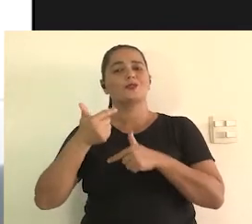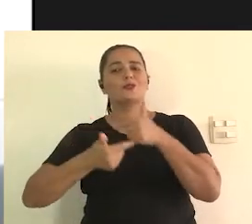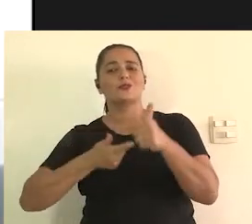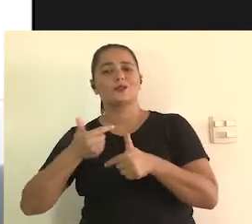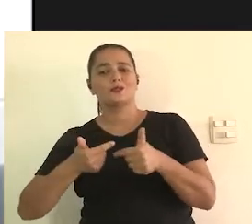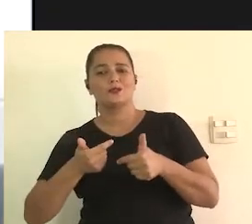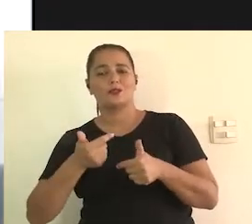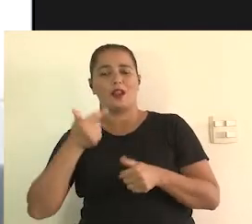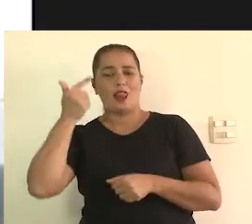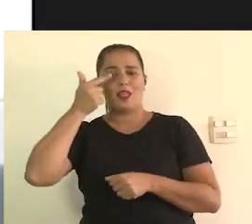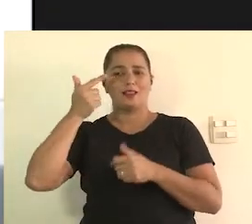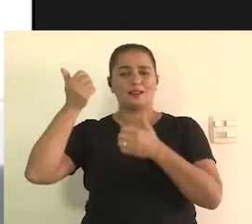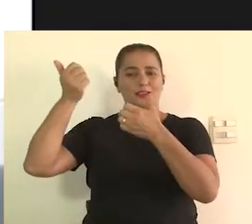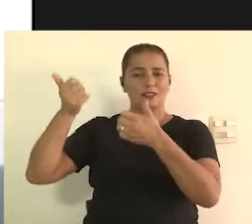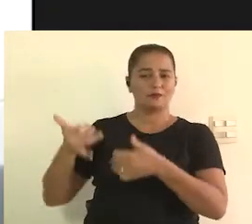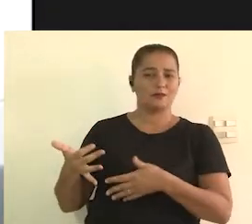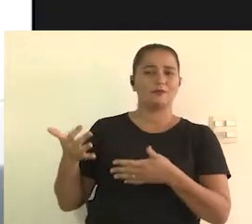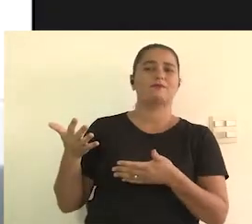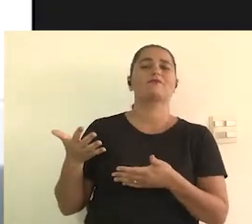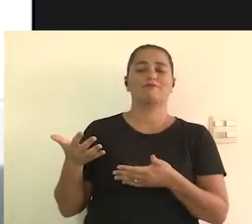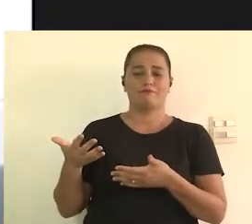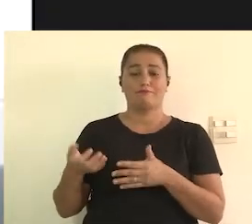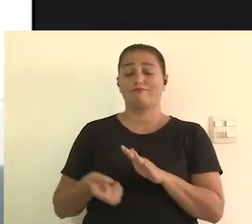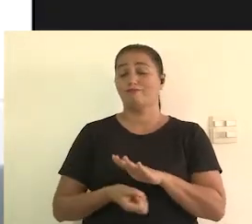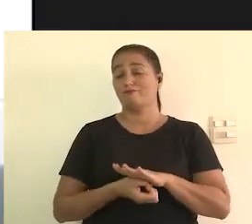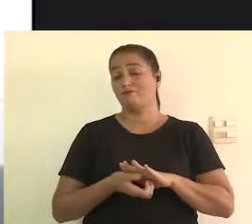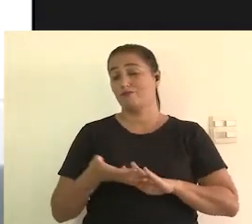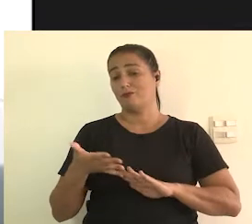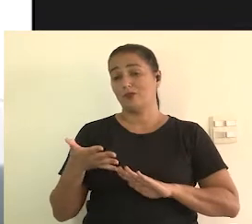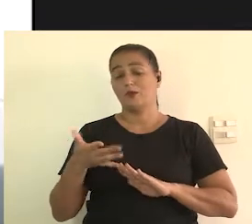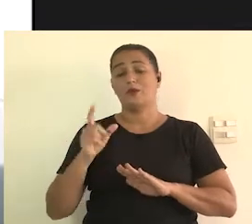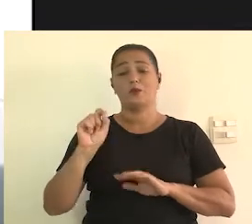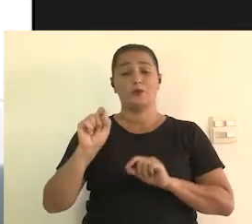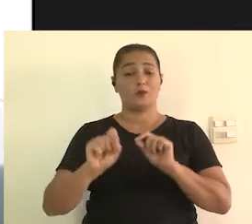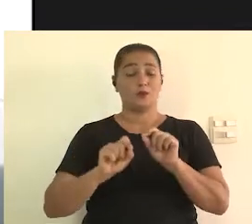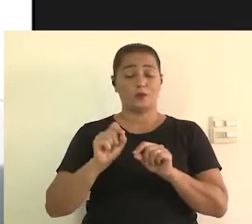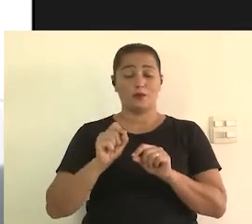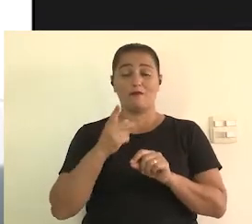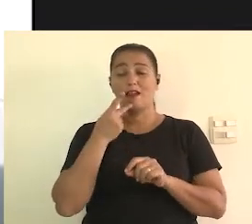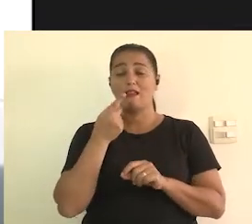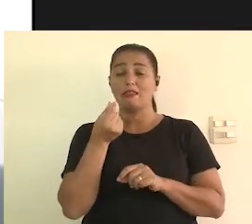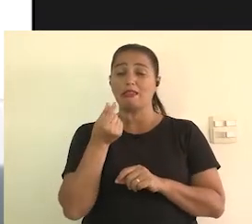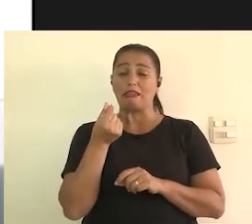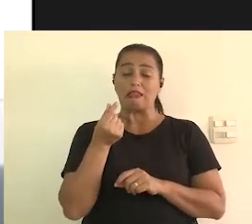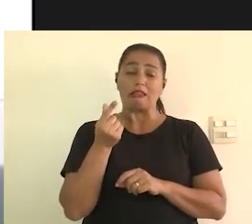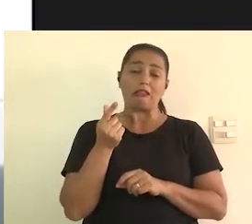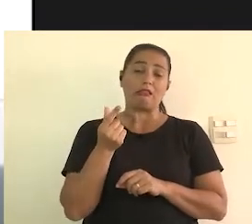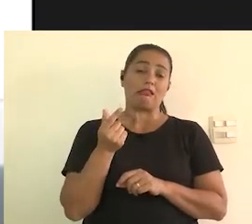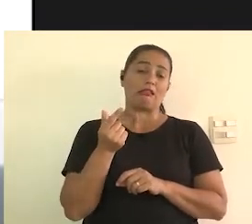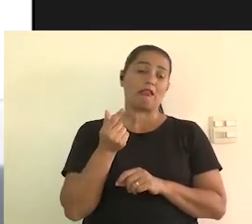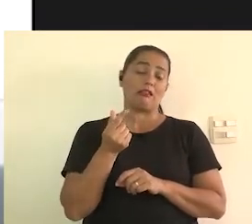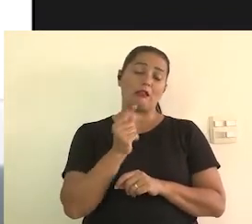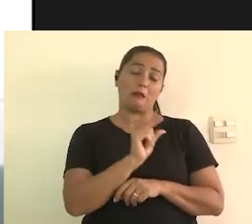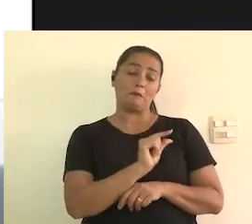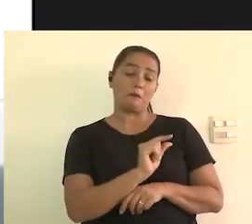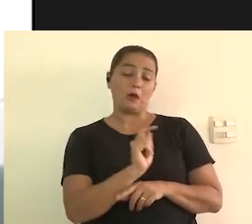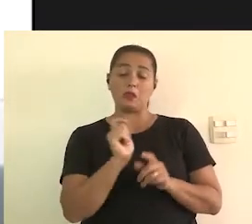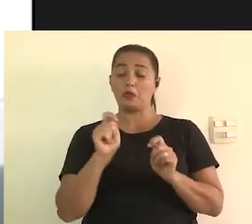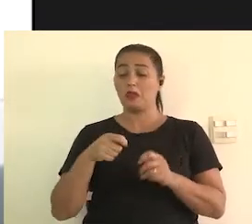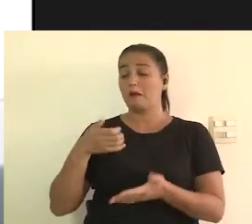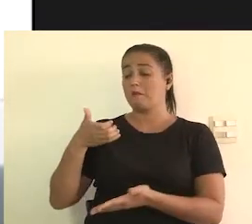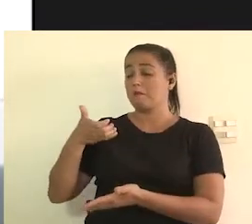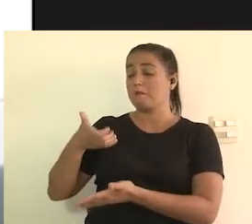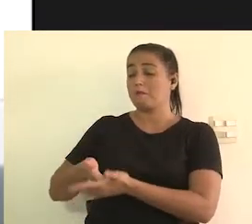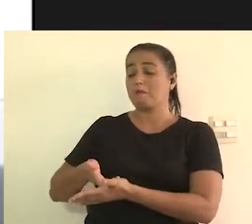o contratante contrata a equipe de audiodescrição e, como a Liliana falou, muitas vezes o